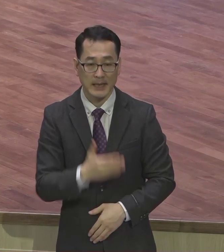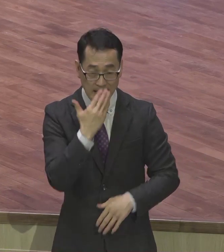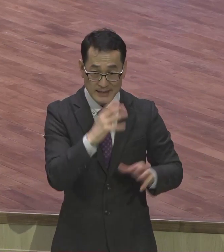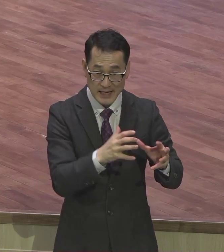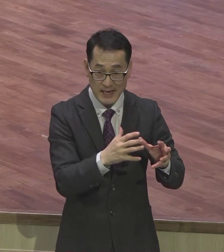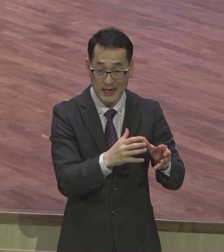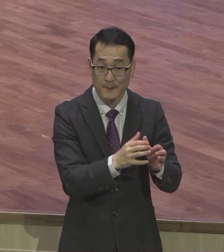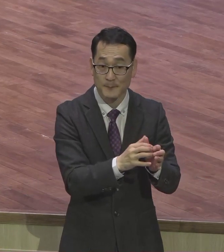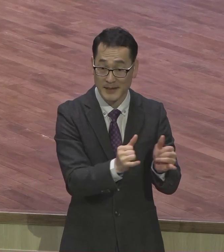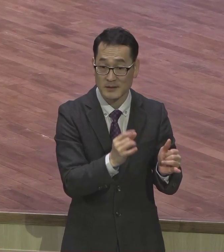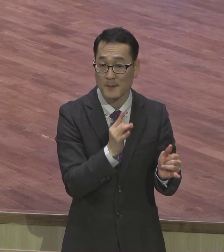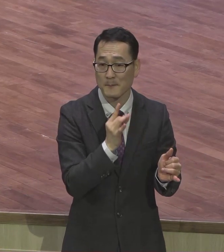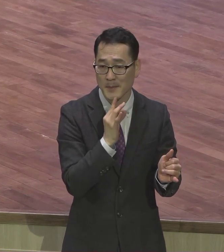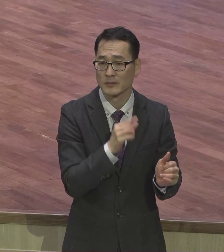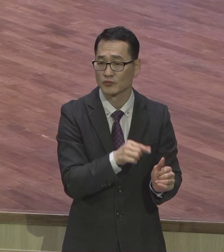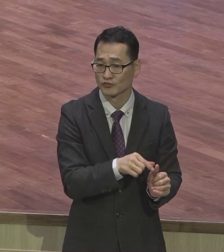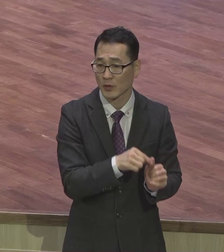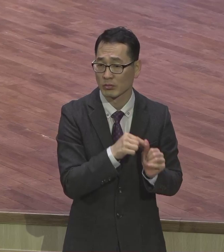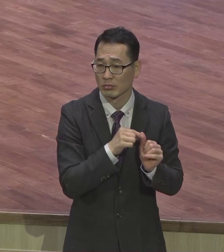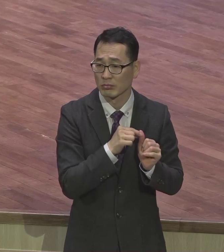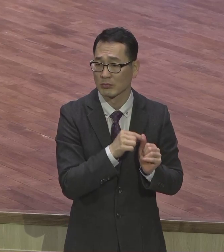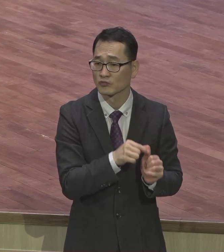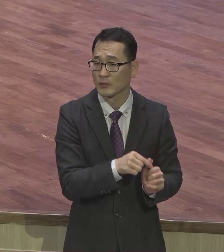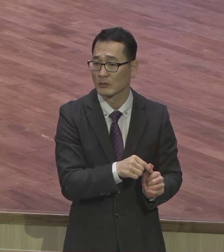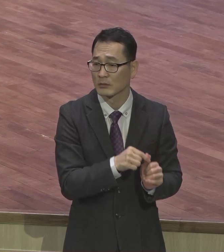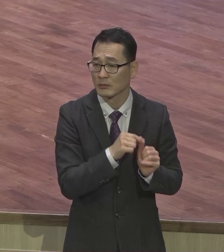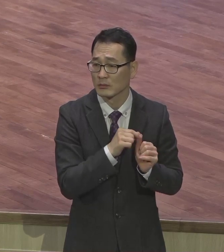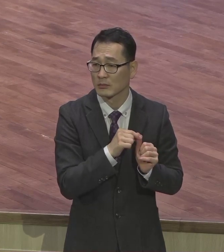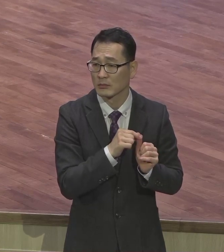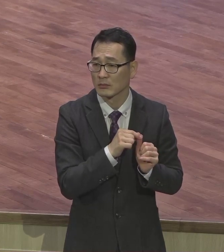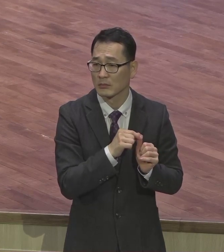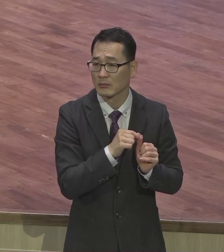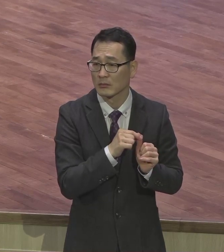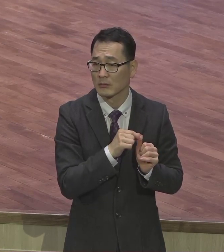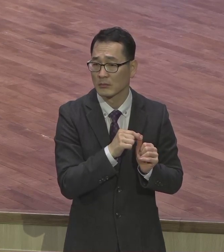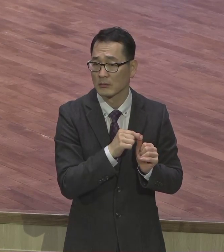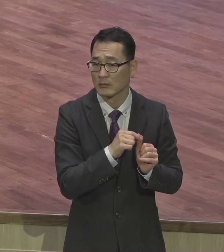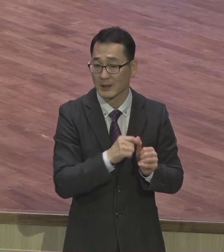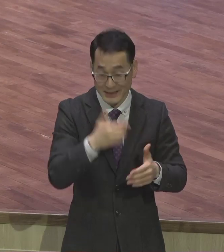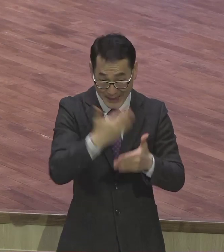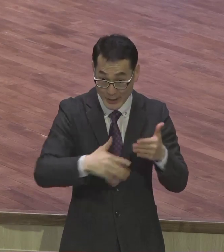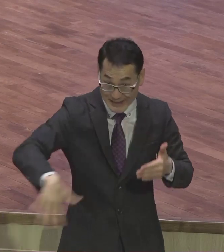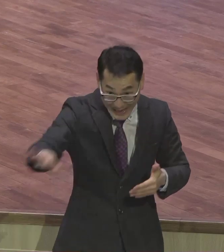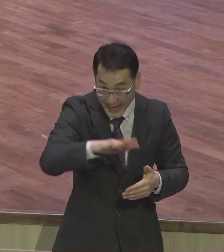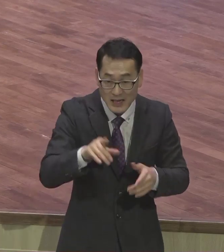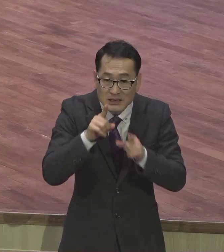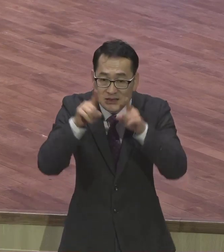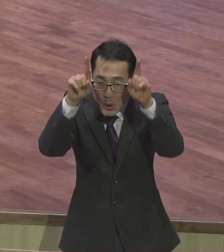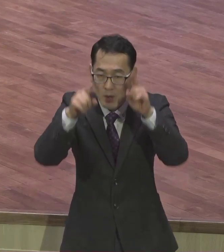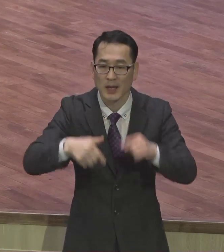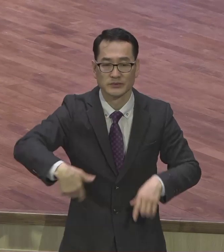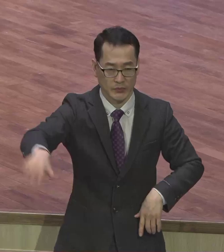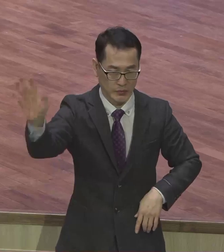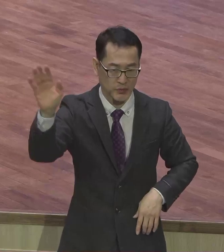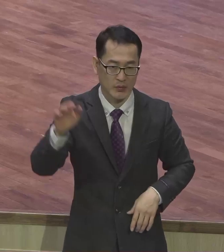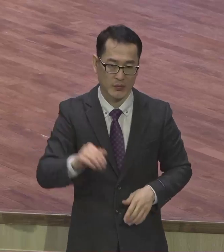구원받는다니까요. 그전에는 다 그냥 다 지옥갔어요. 하나님 없이 사니까 하나님 떠나서 사니까